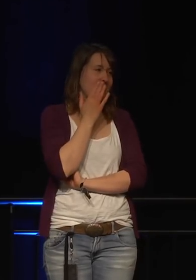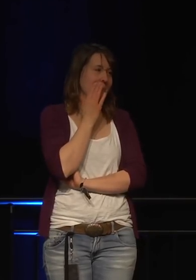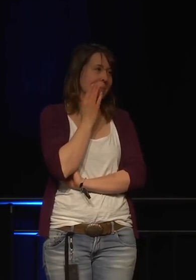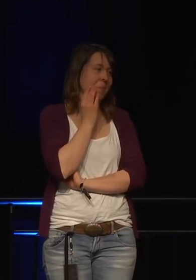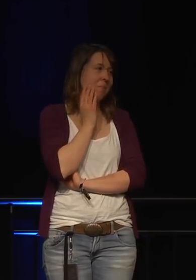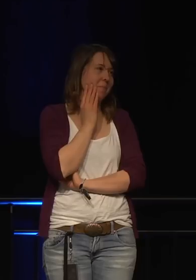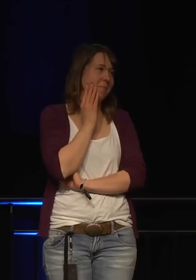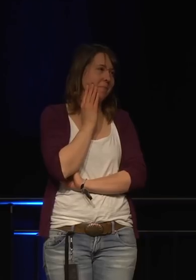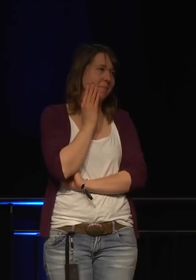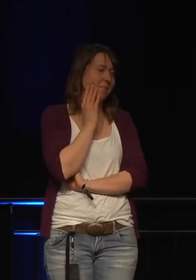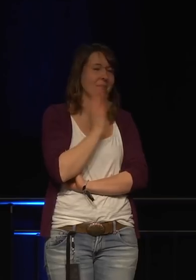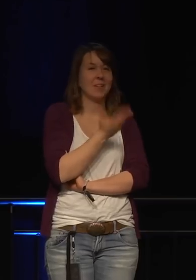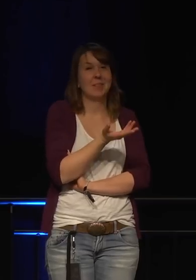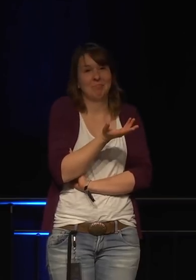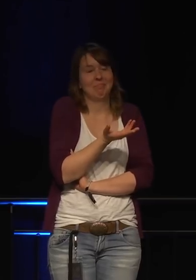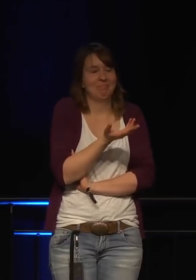Ja,